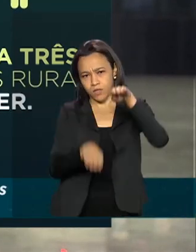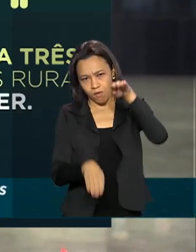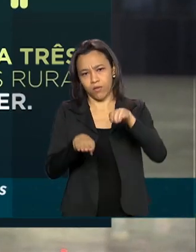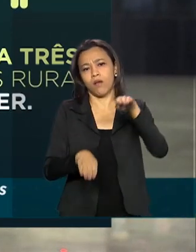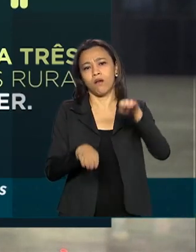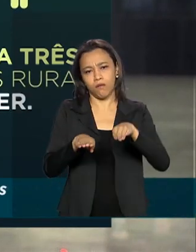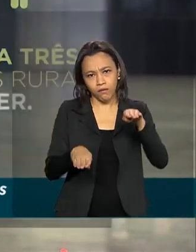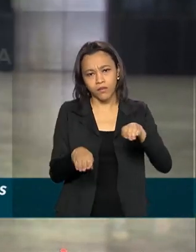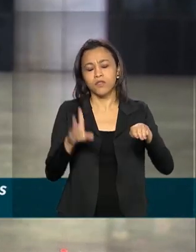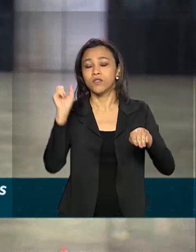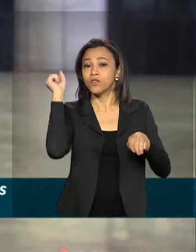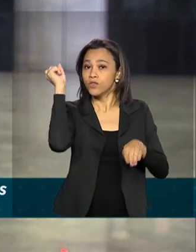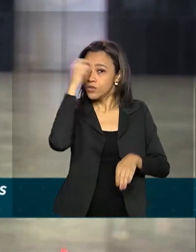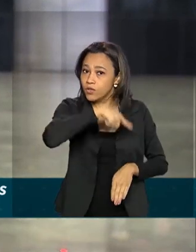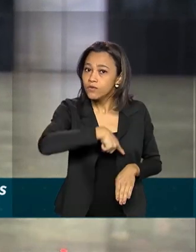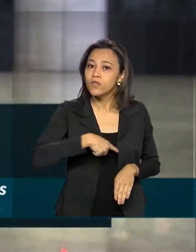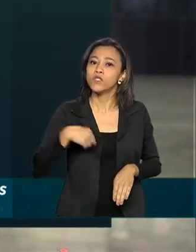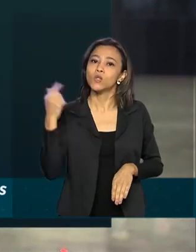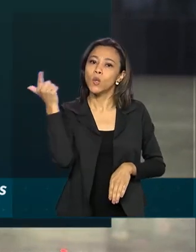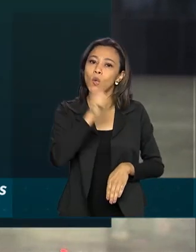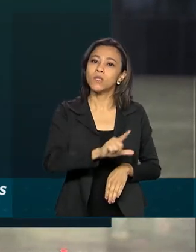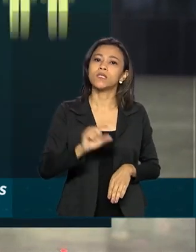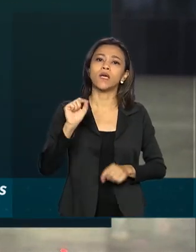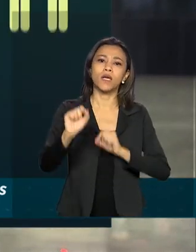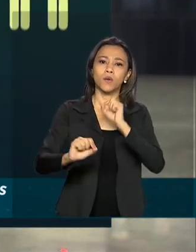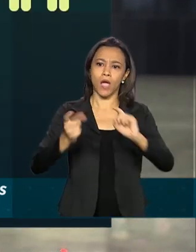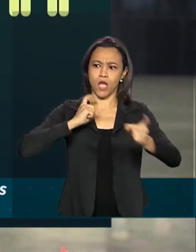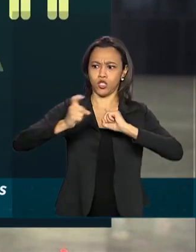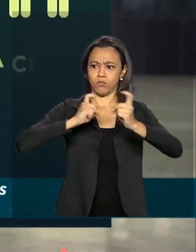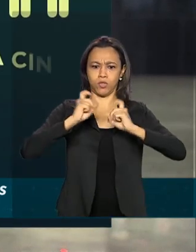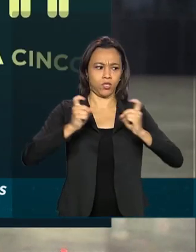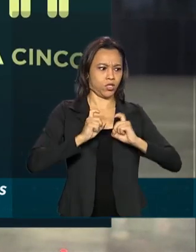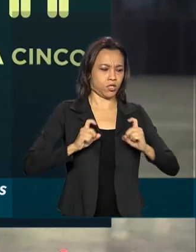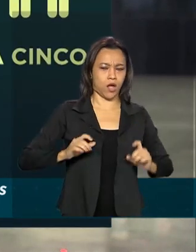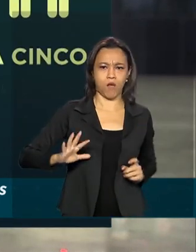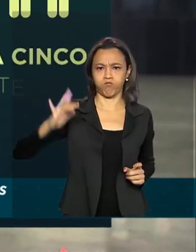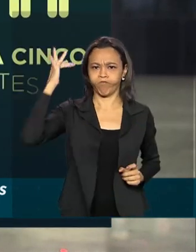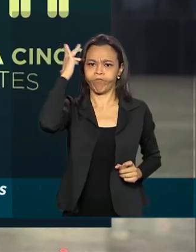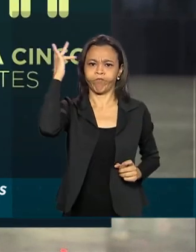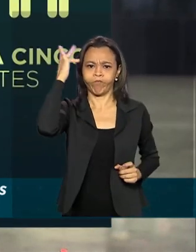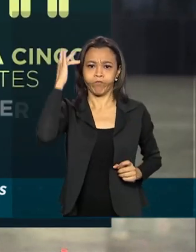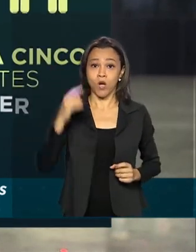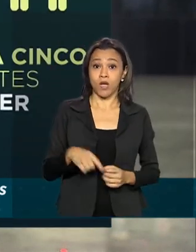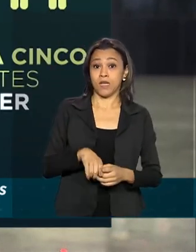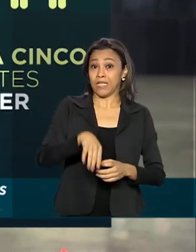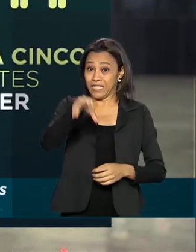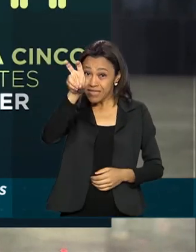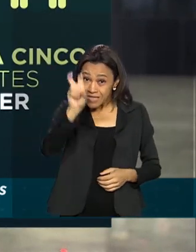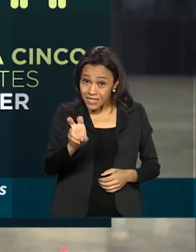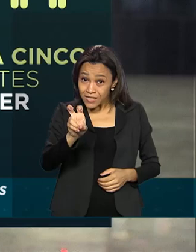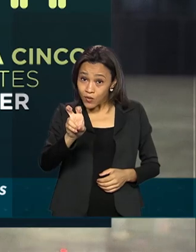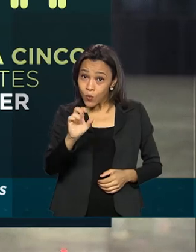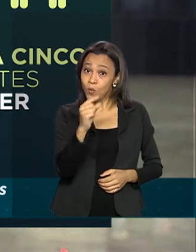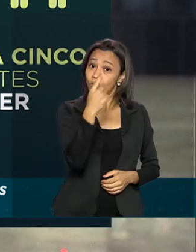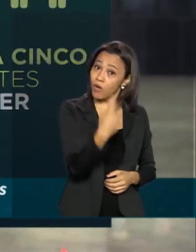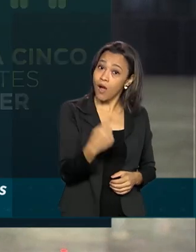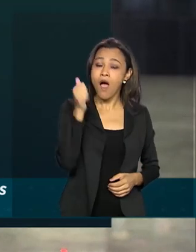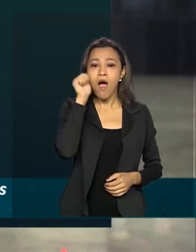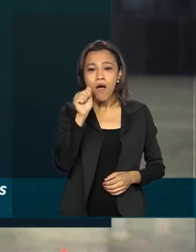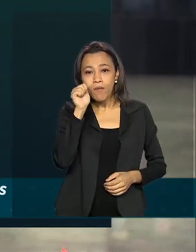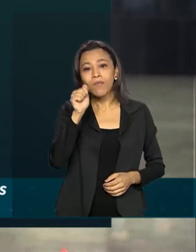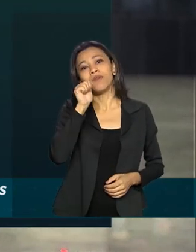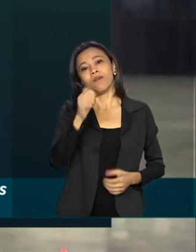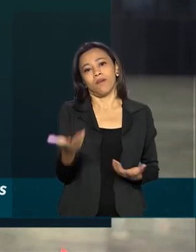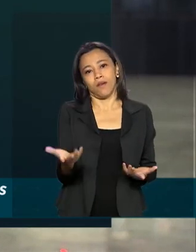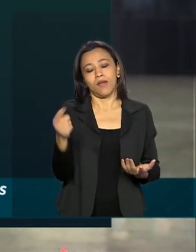dificilmente chegam à administração de uma propriedade. Um em cada cinco dirigentes é do sexo feminino. A